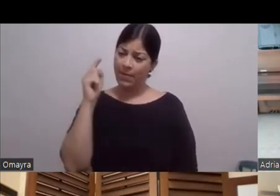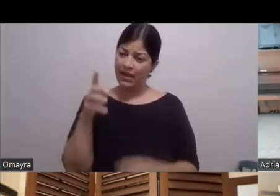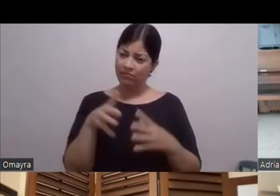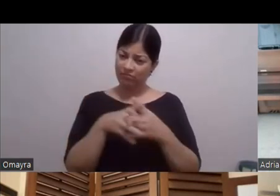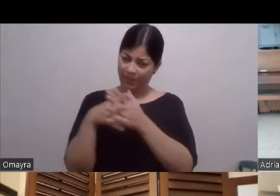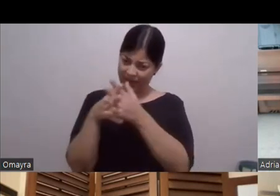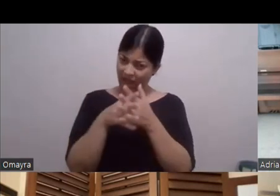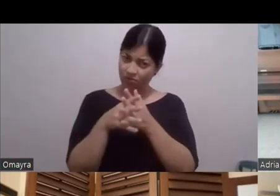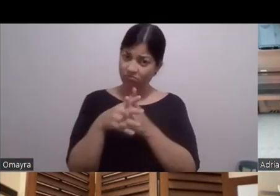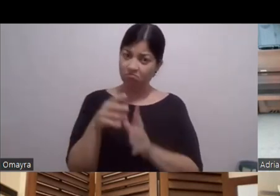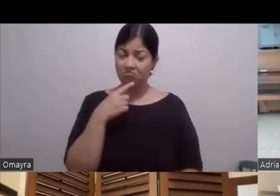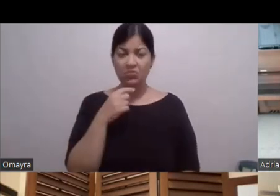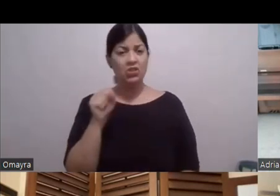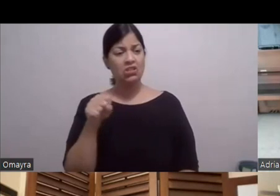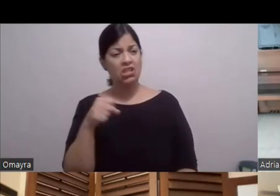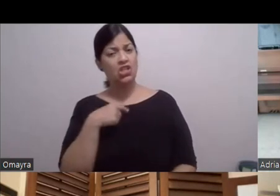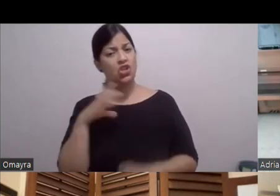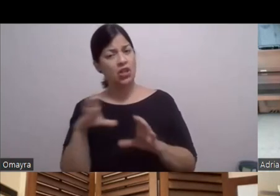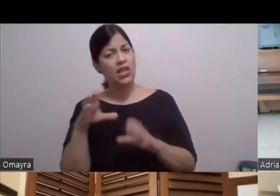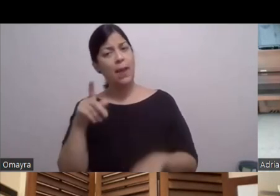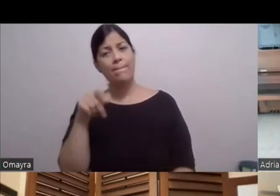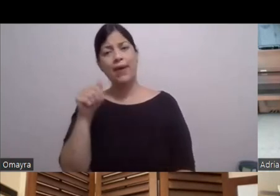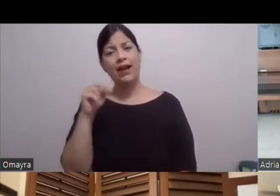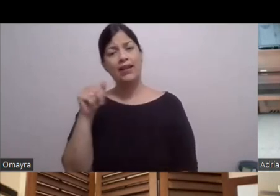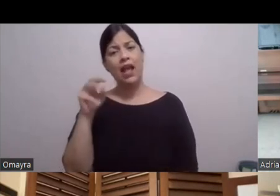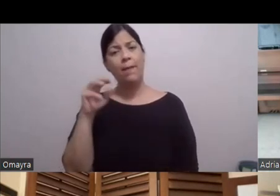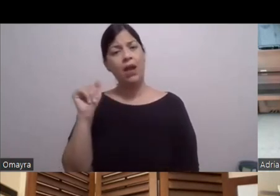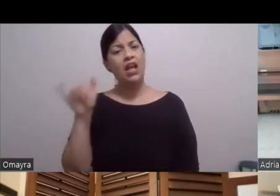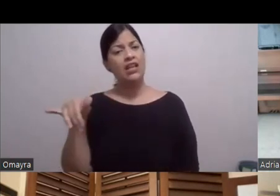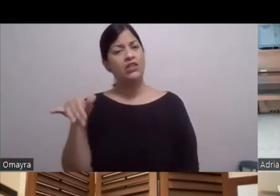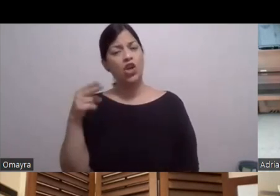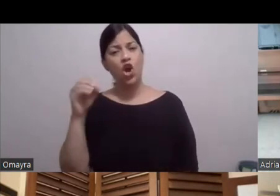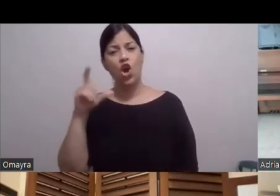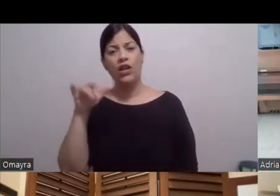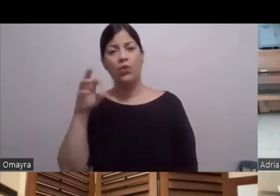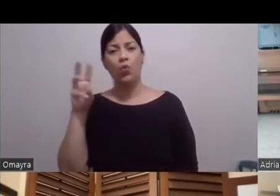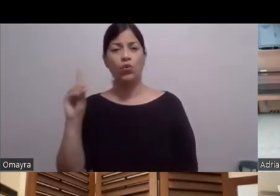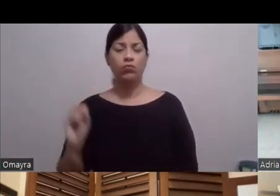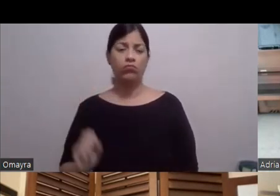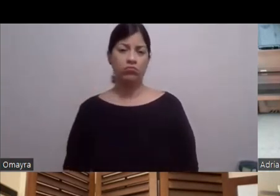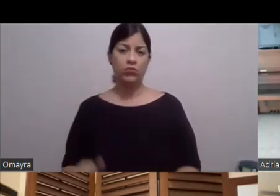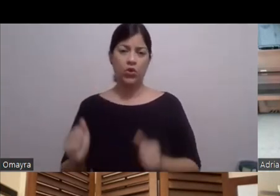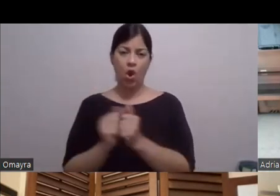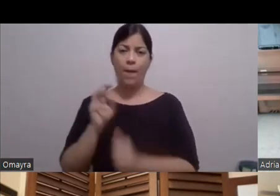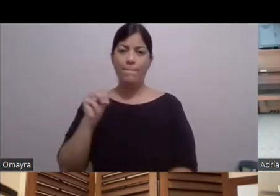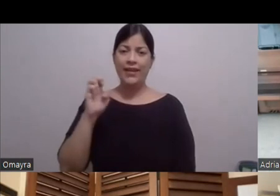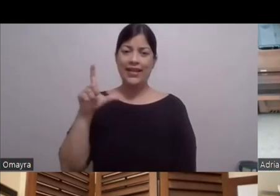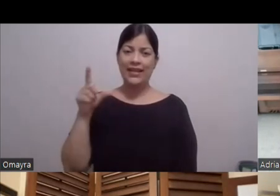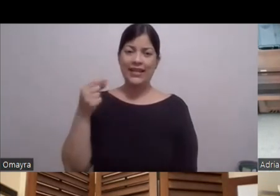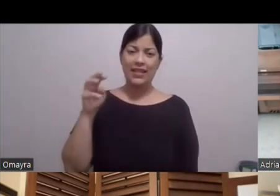Sí Lo he hecho Como te dije Panamá fue Hollywood Este La que hice Panamá fue Hollywood Con Mel Gibson Este Y es lo